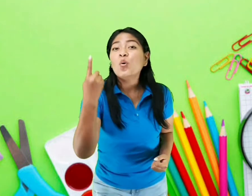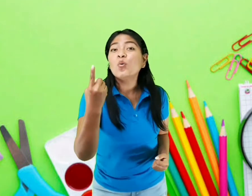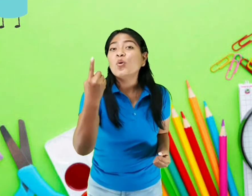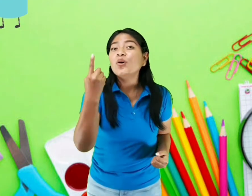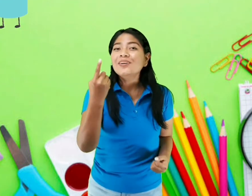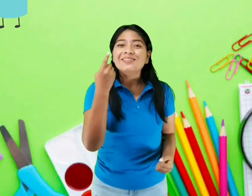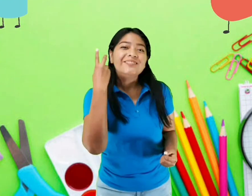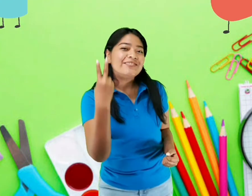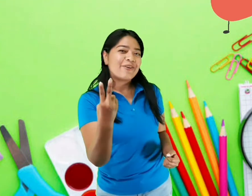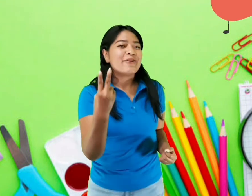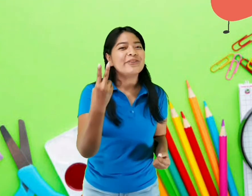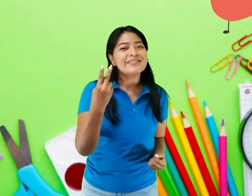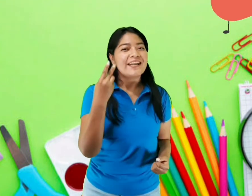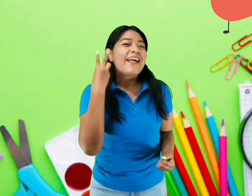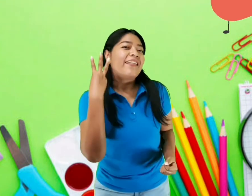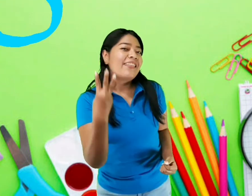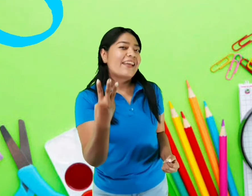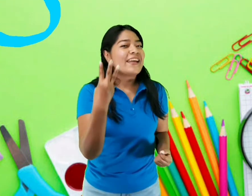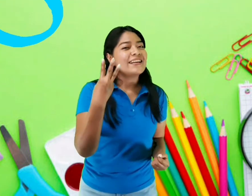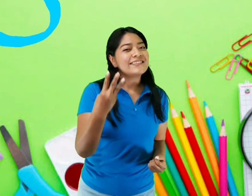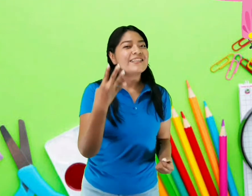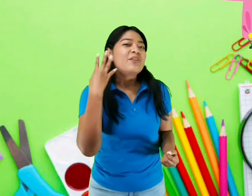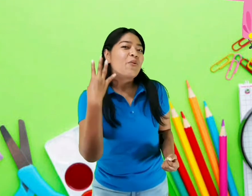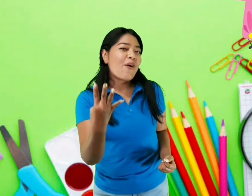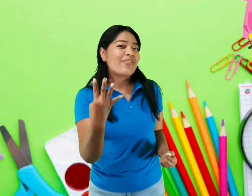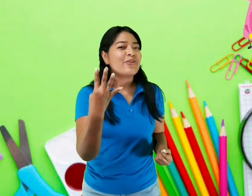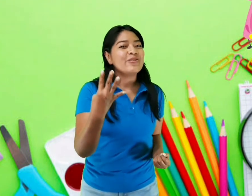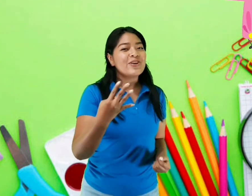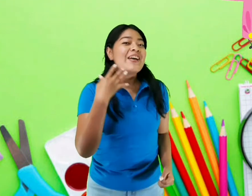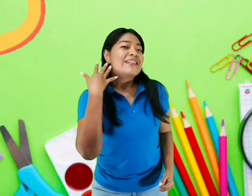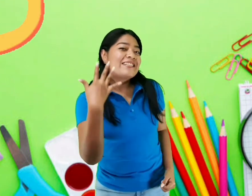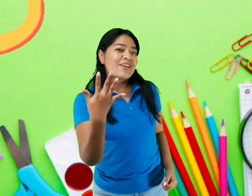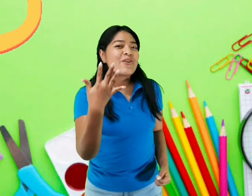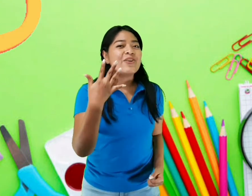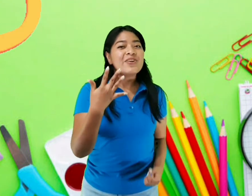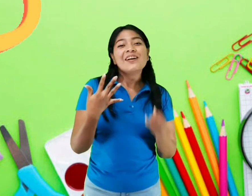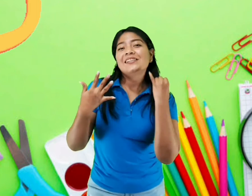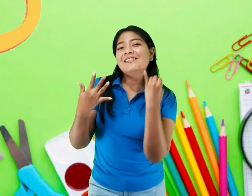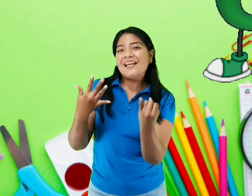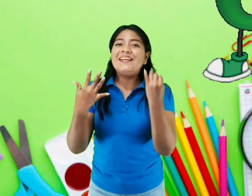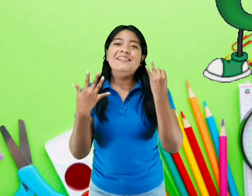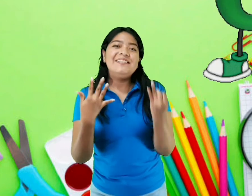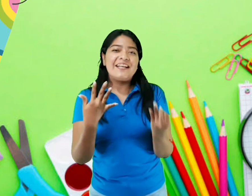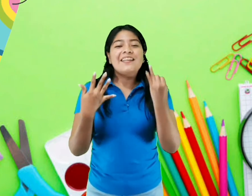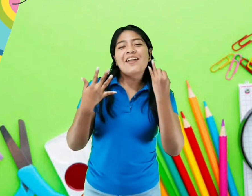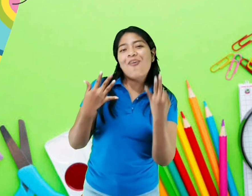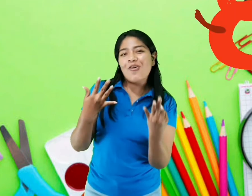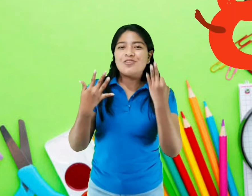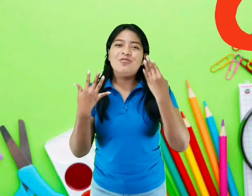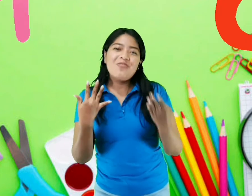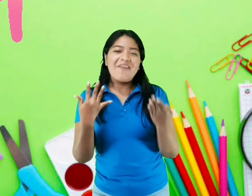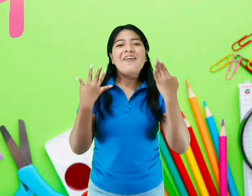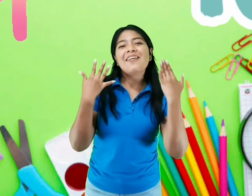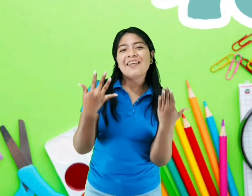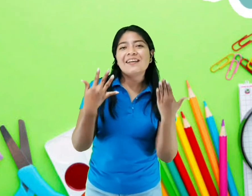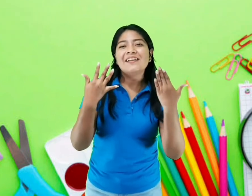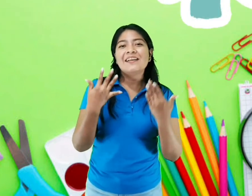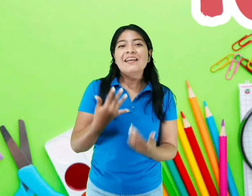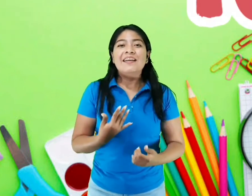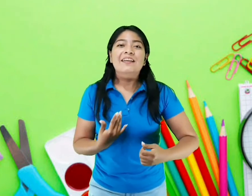Uno, dos, tres, cuatro, cinco, seis, siete, ocho, nueve, diez. El